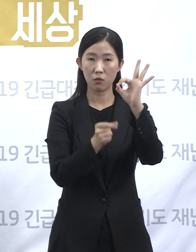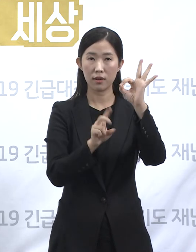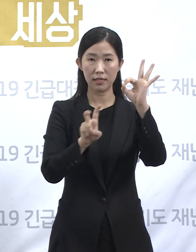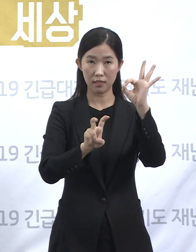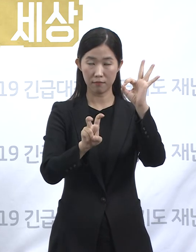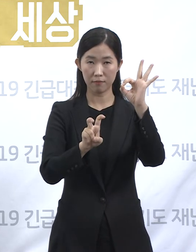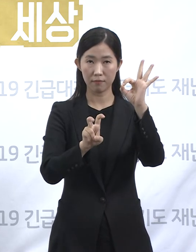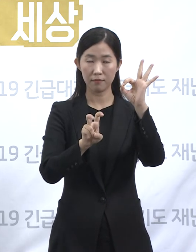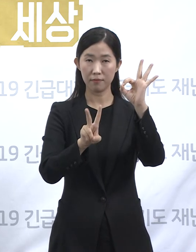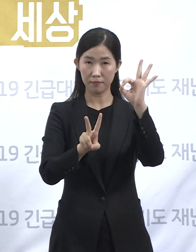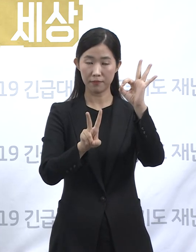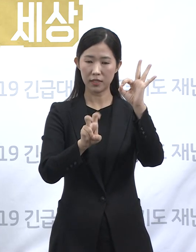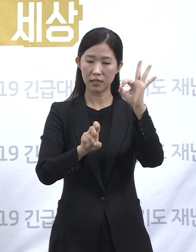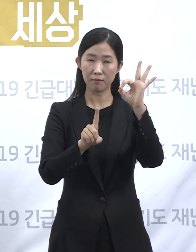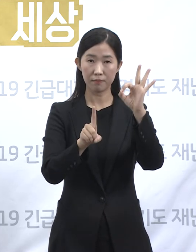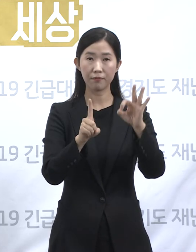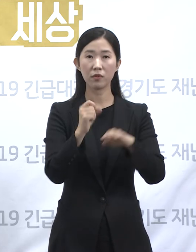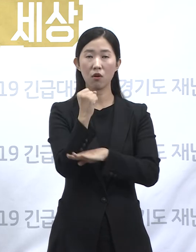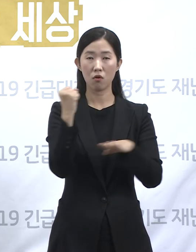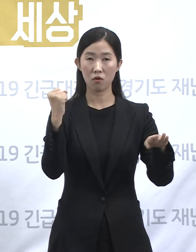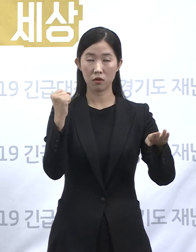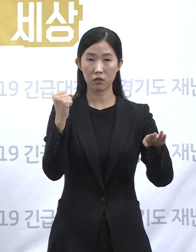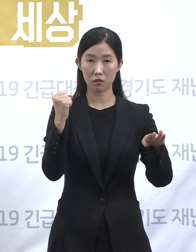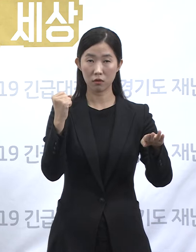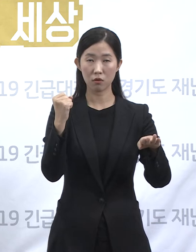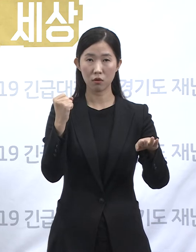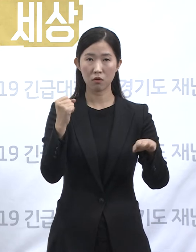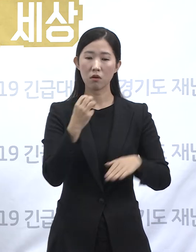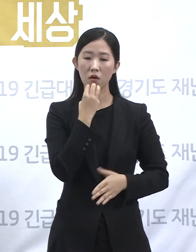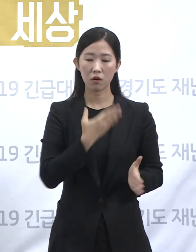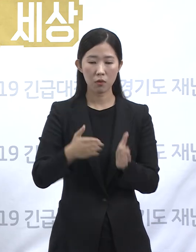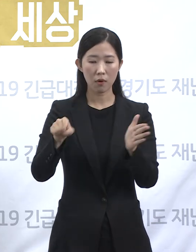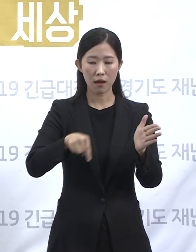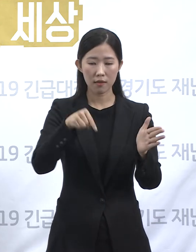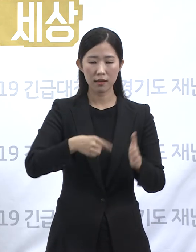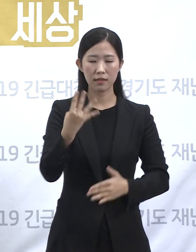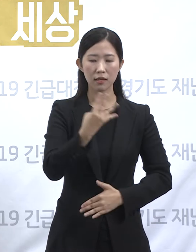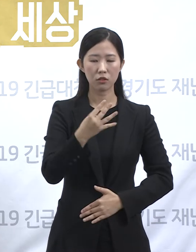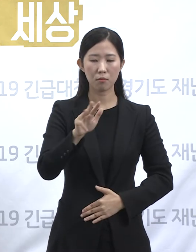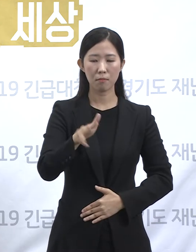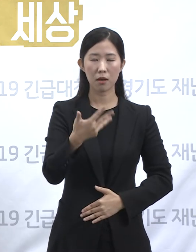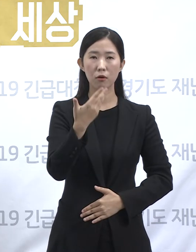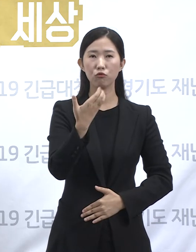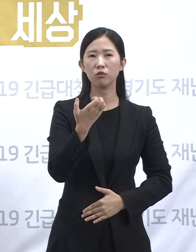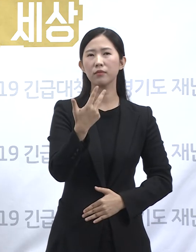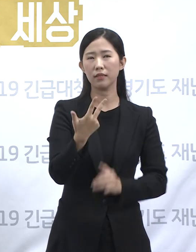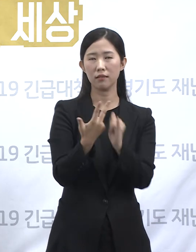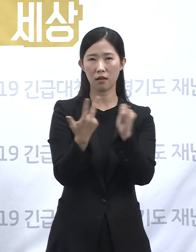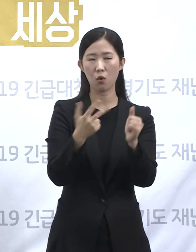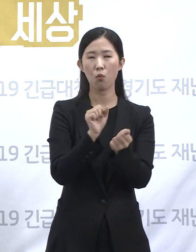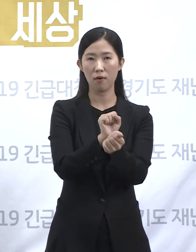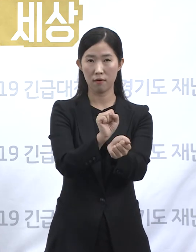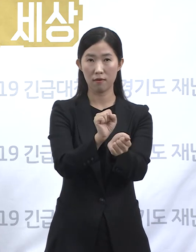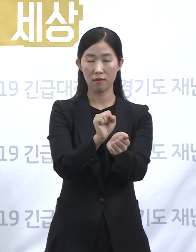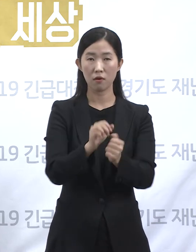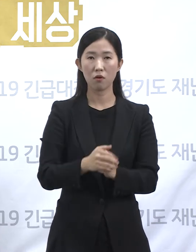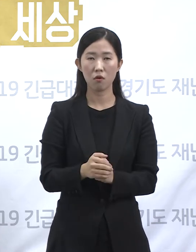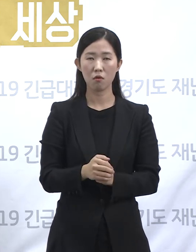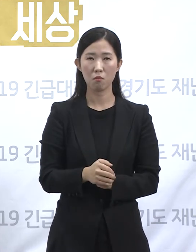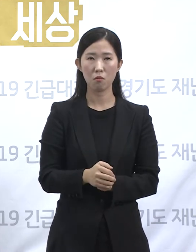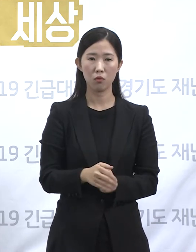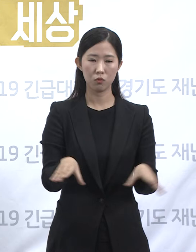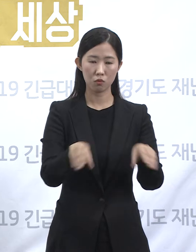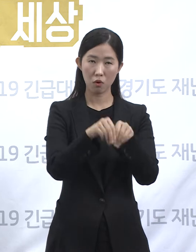0시 기준 도내 확진자는 4,897명입니다. 이 중 종합병원, 요양병원,